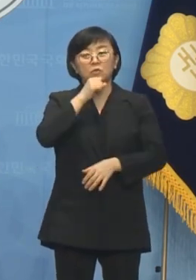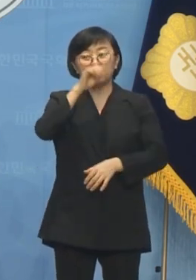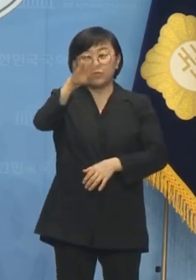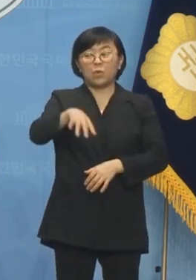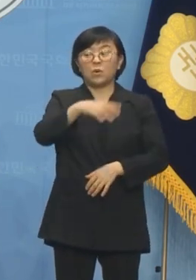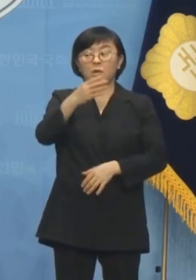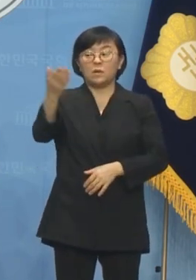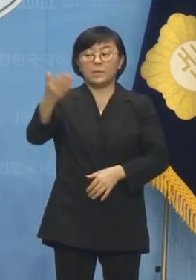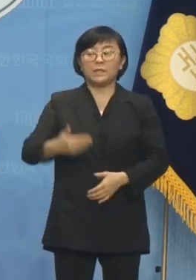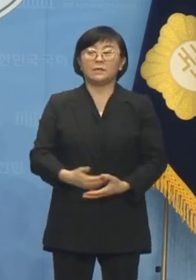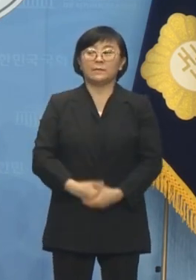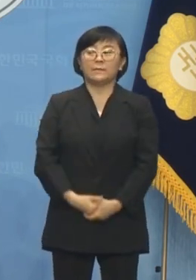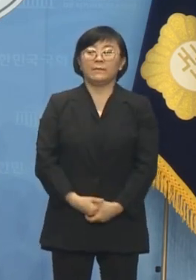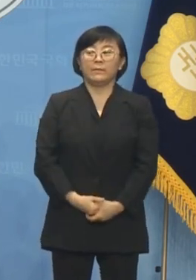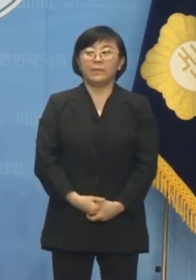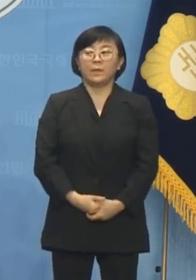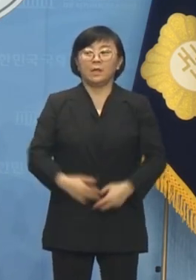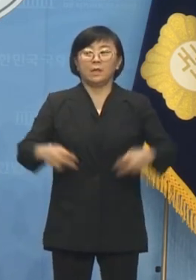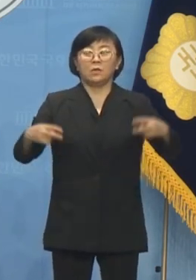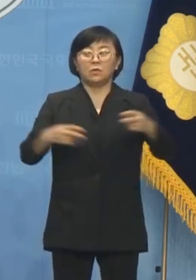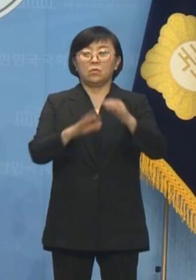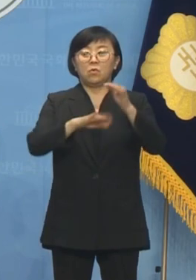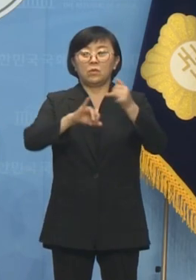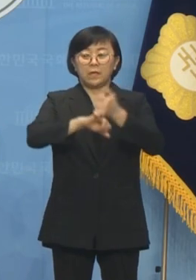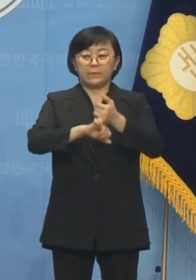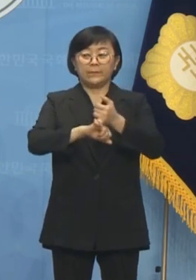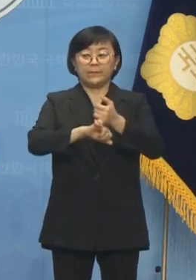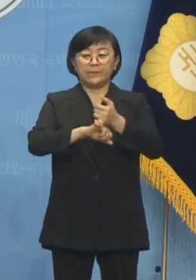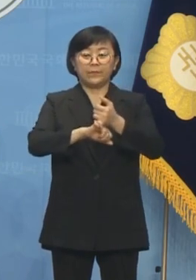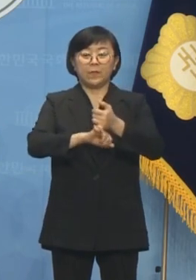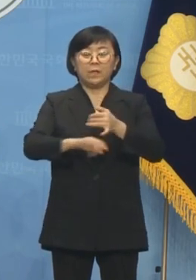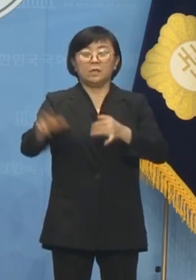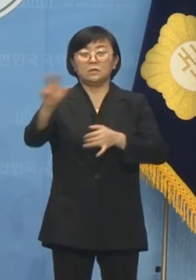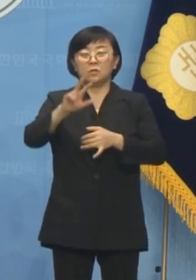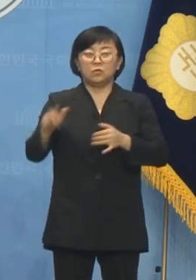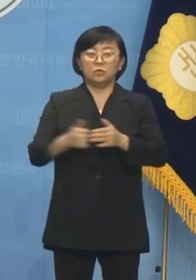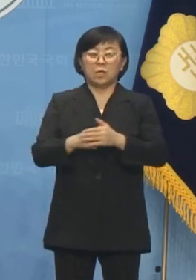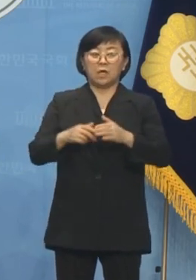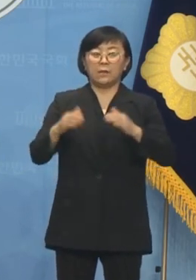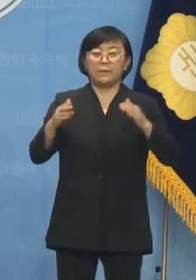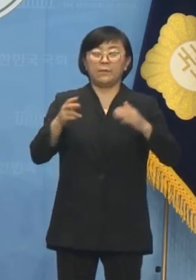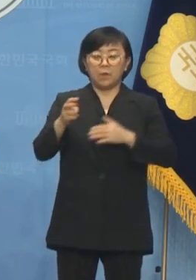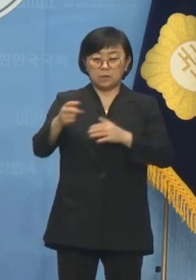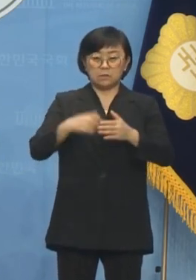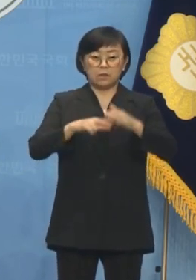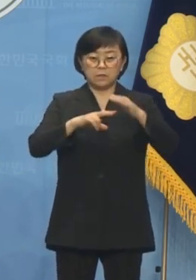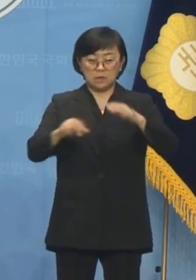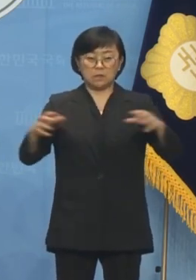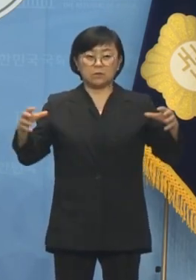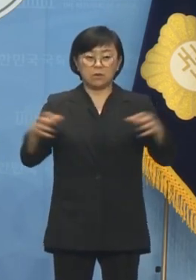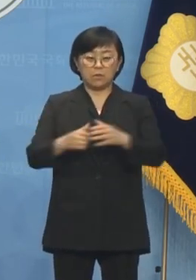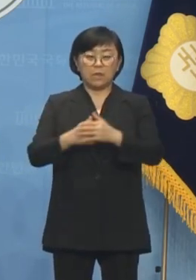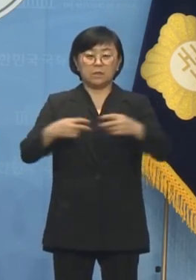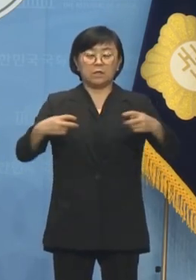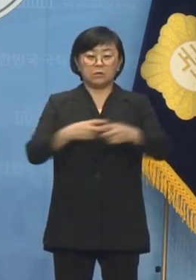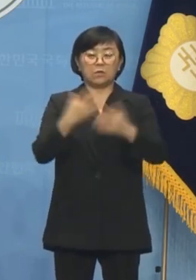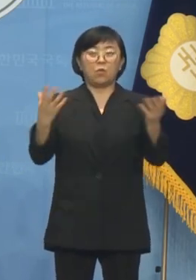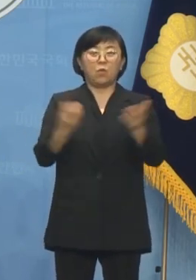받았습니다. 교통공약의 경우 전국의 버스와 지하철을 통합해 대중교통